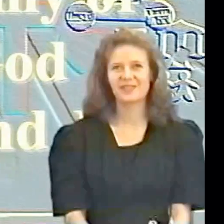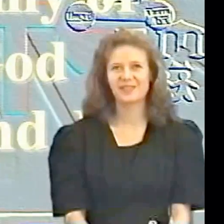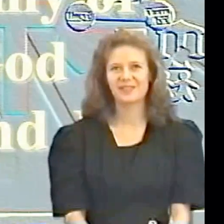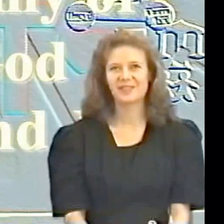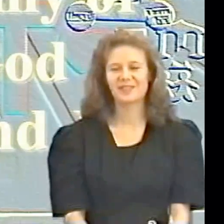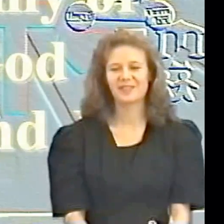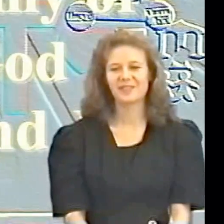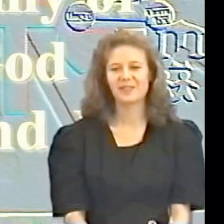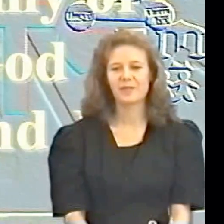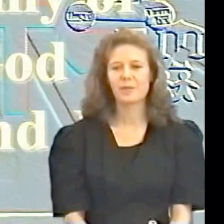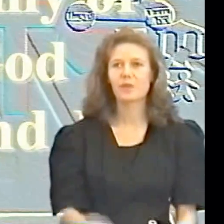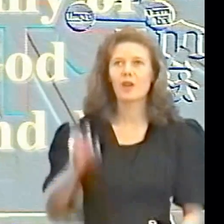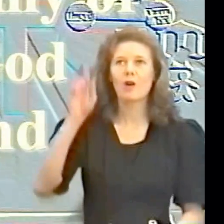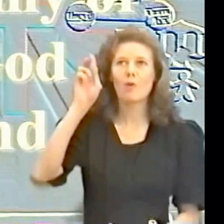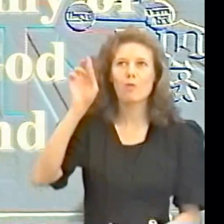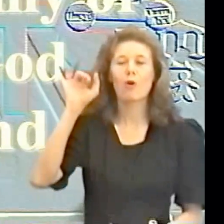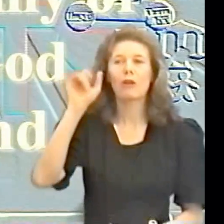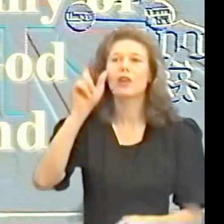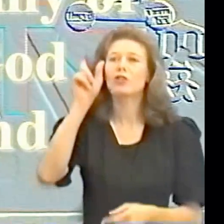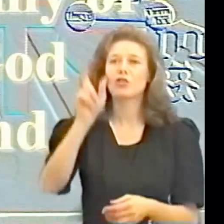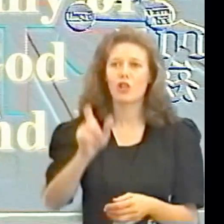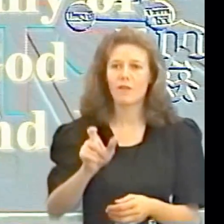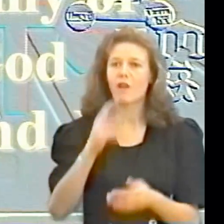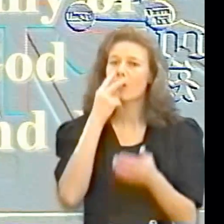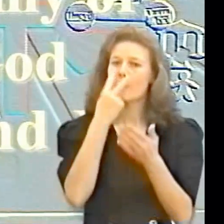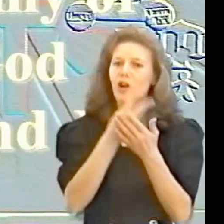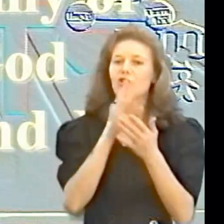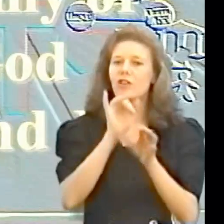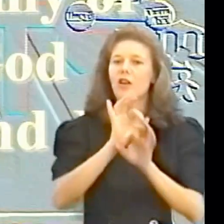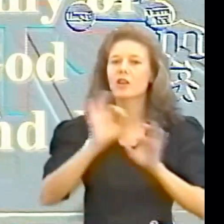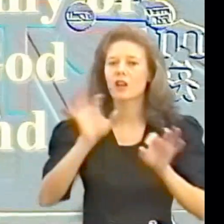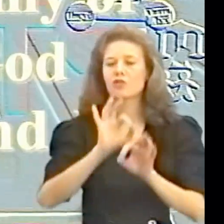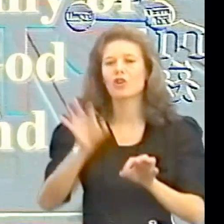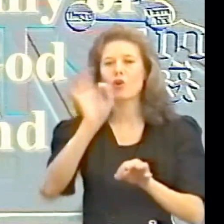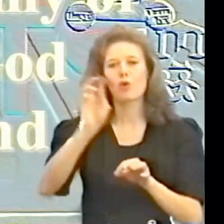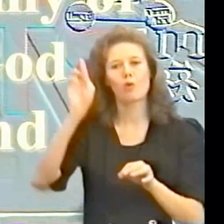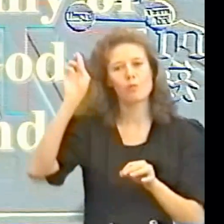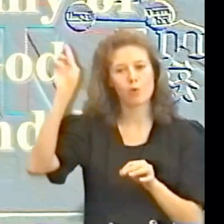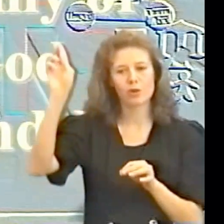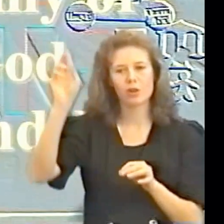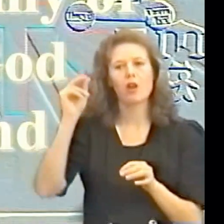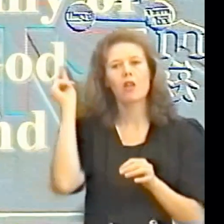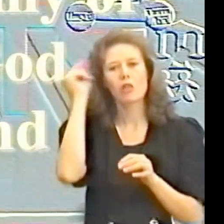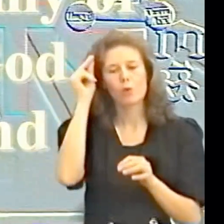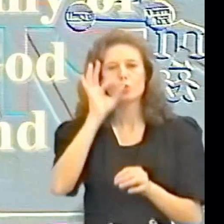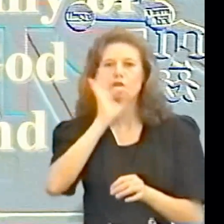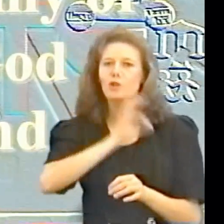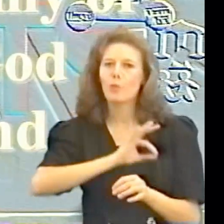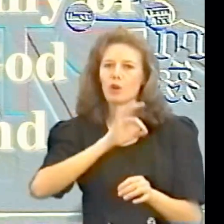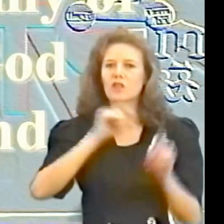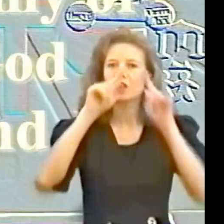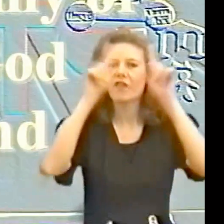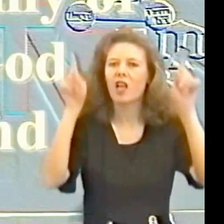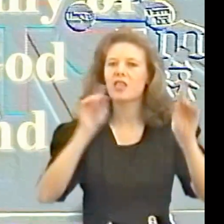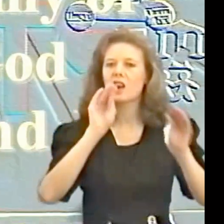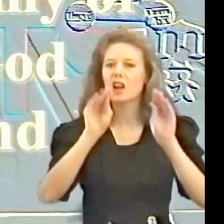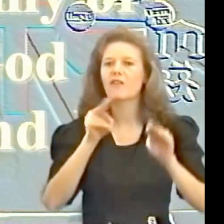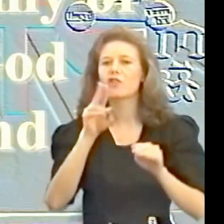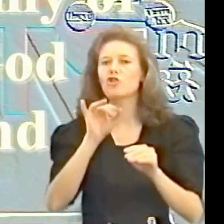бог и человек покажите и расскажите о боге научитесь пользоваться фланеграфом джим и джейн за 20